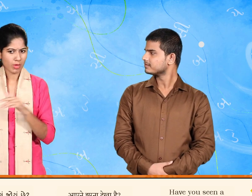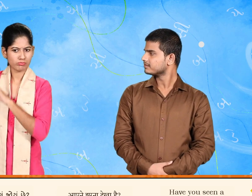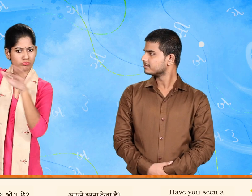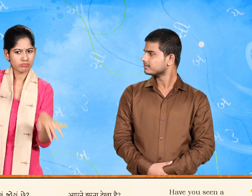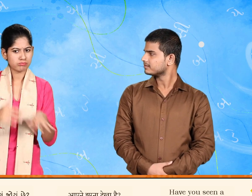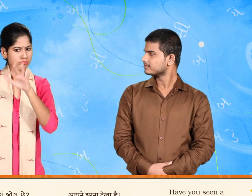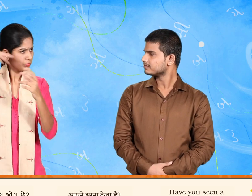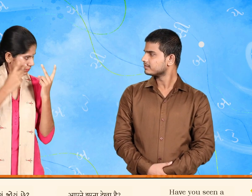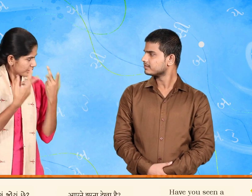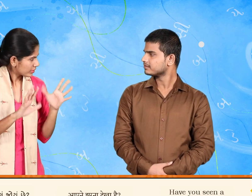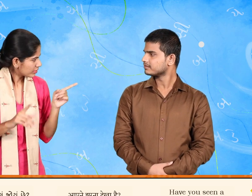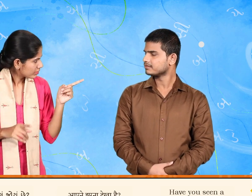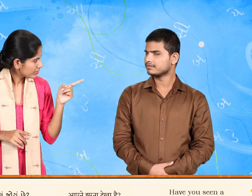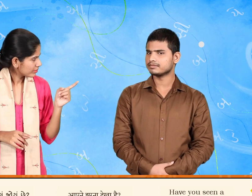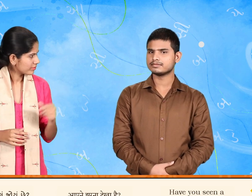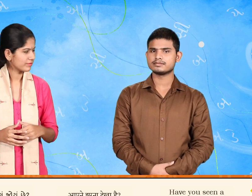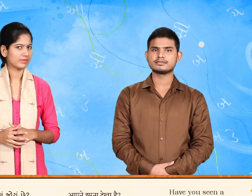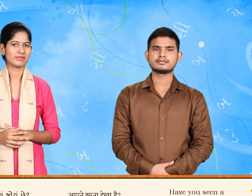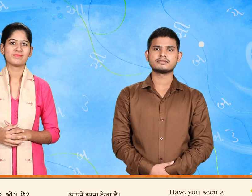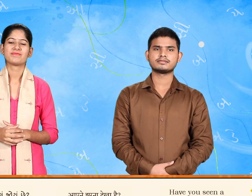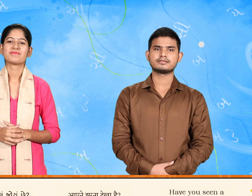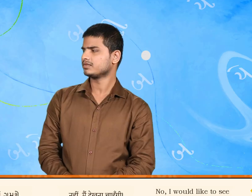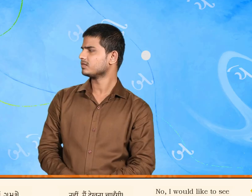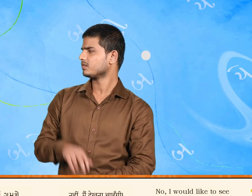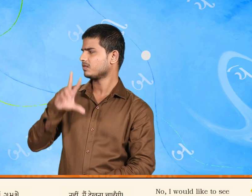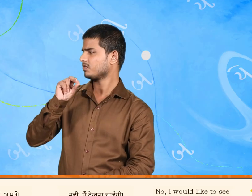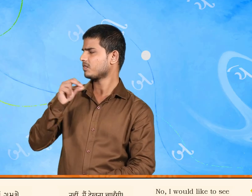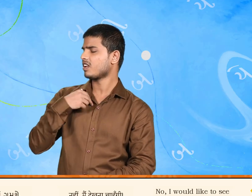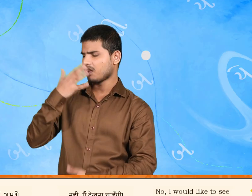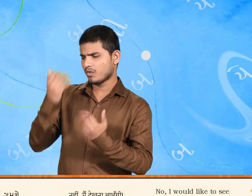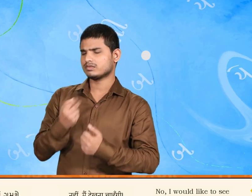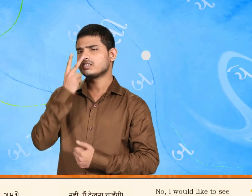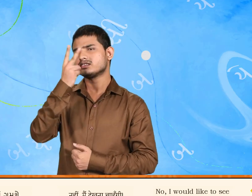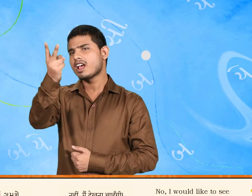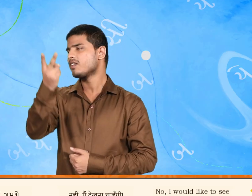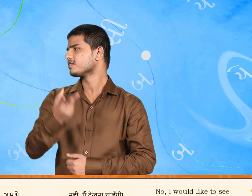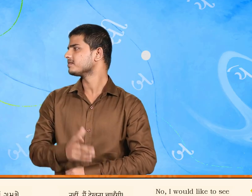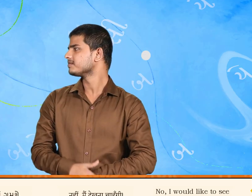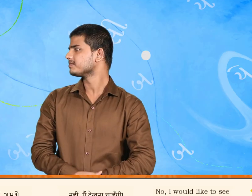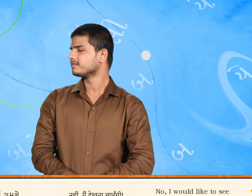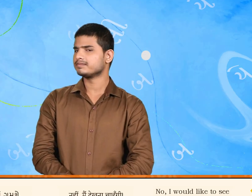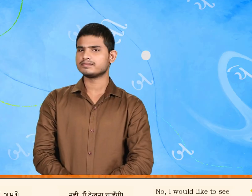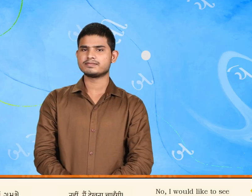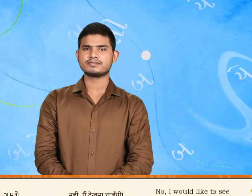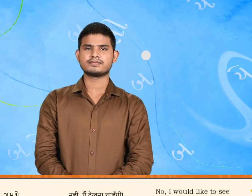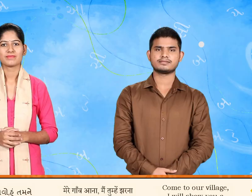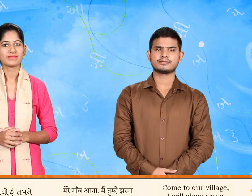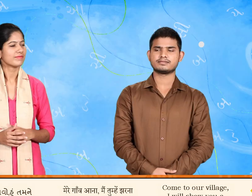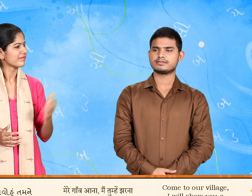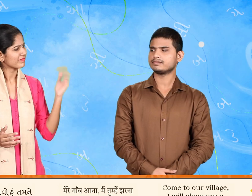ના મને જોં ઉગમ છે અમારે